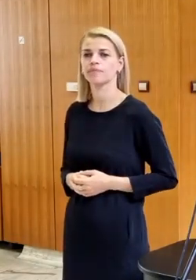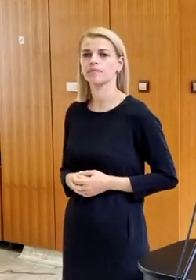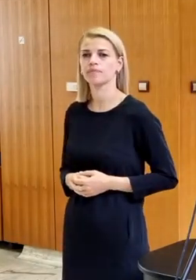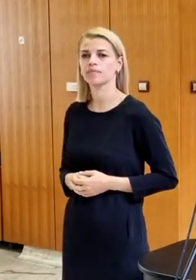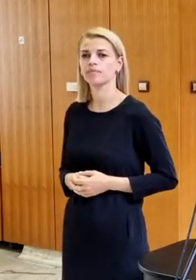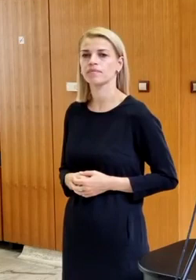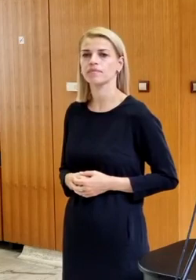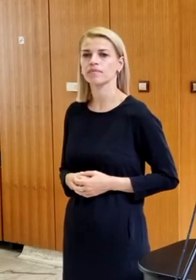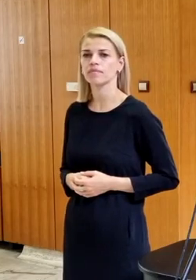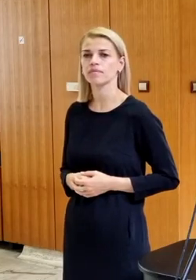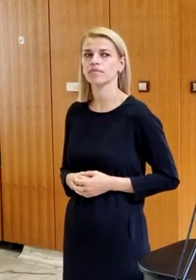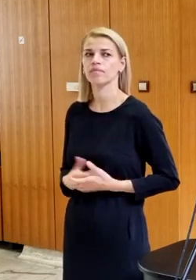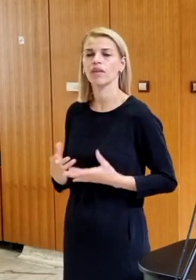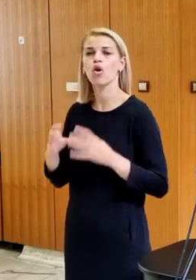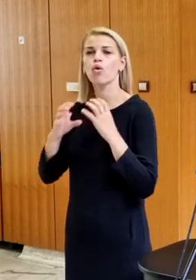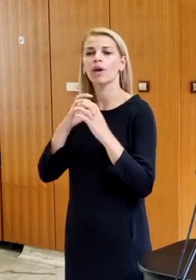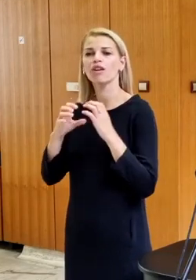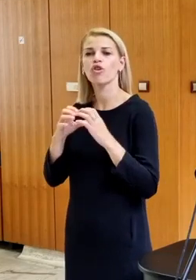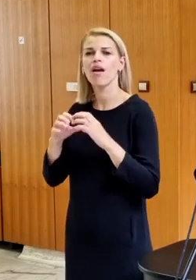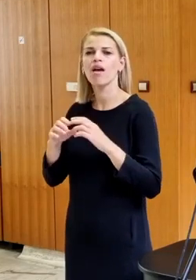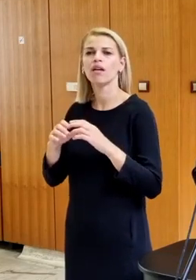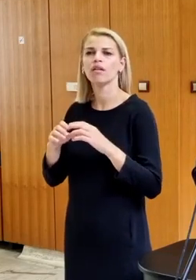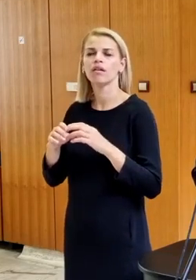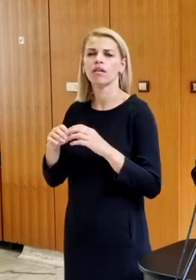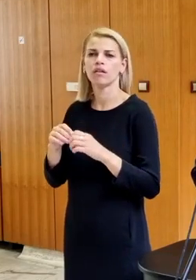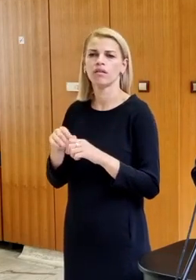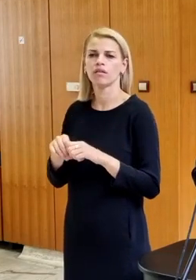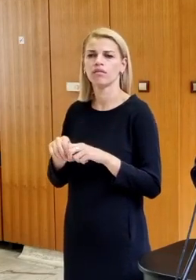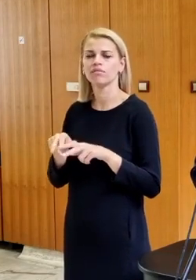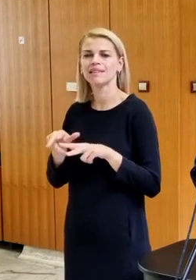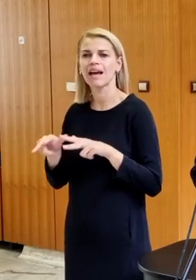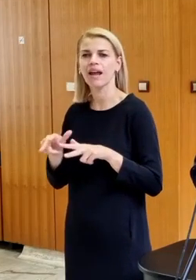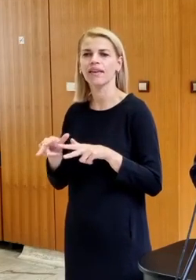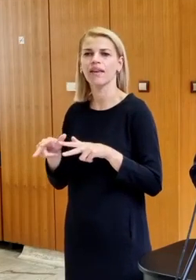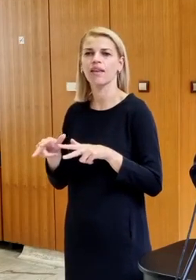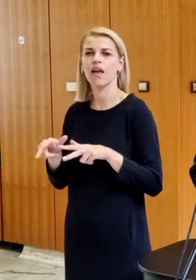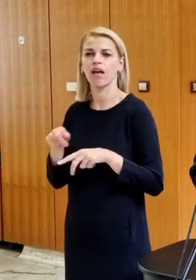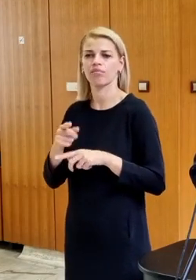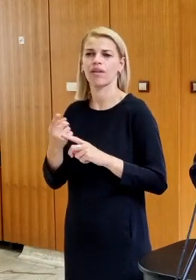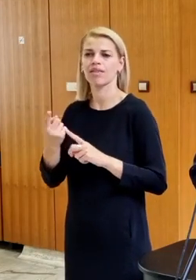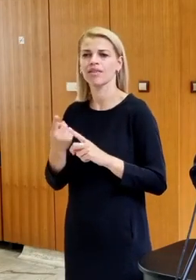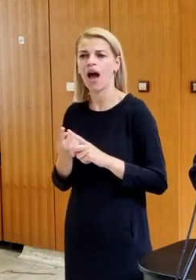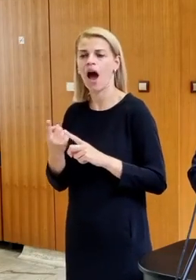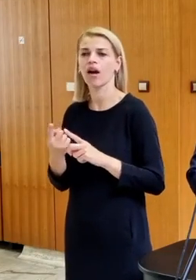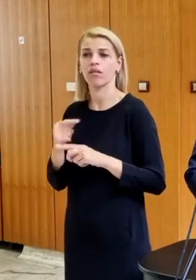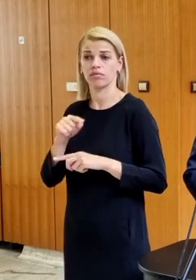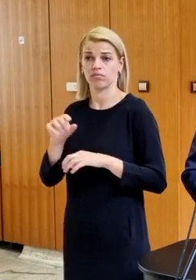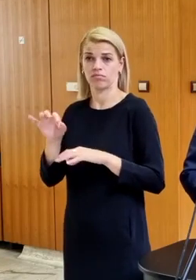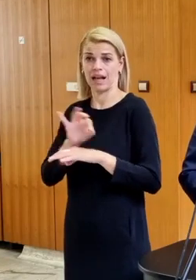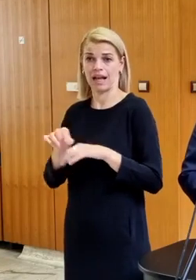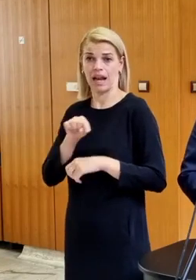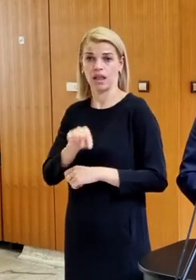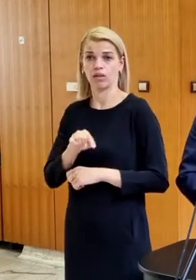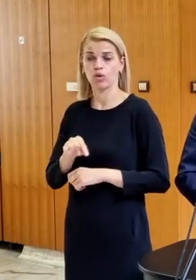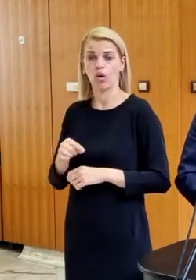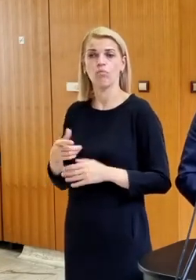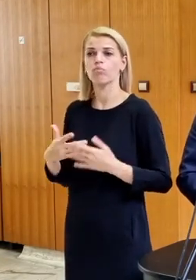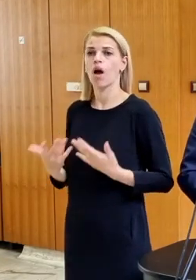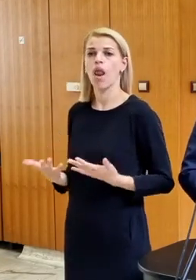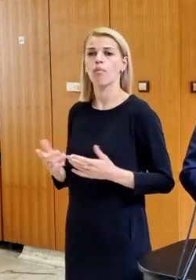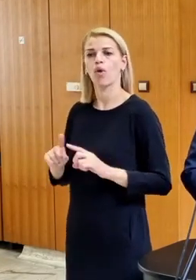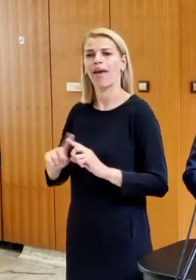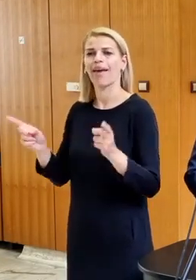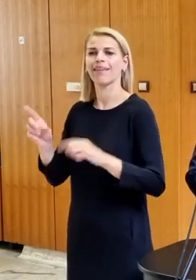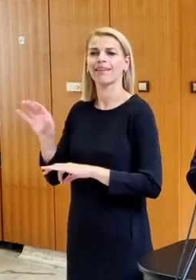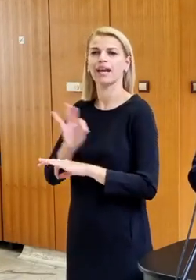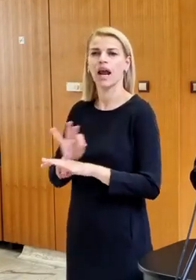toho komunikačného zariadenia do tých tankov Leopard pôjde z tohto grantu? Alebo to toľko, že ja neviem, to